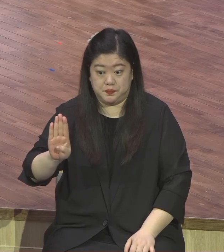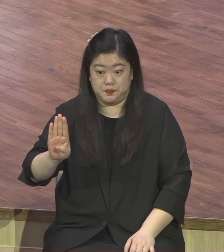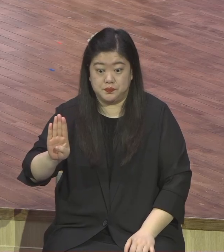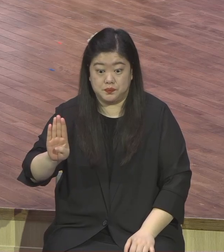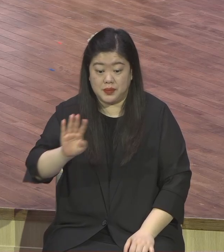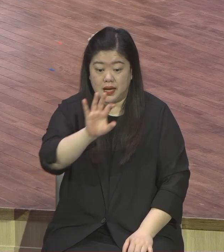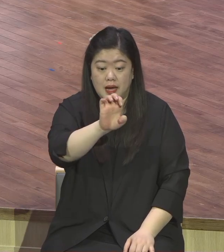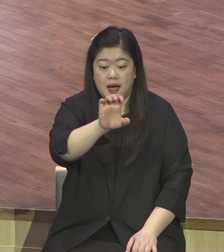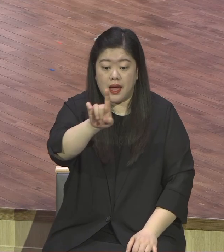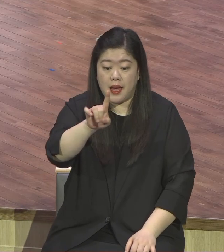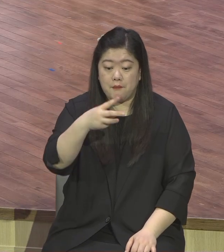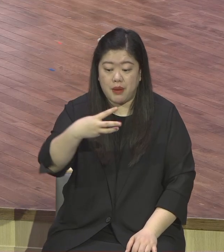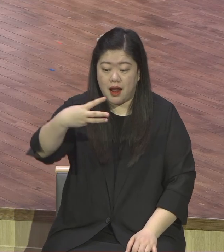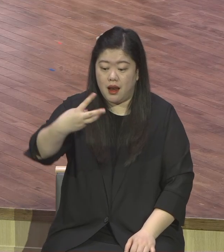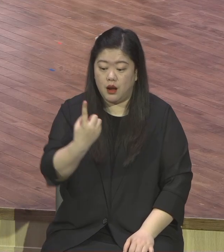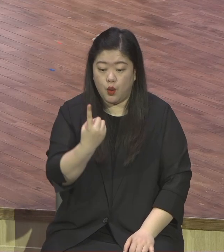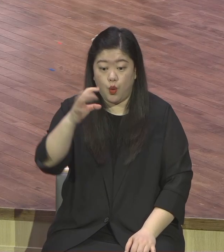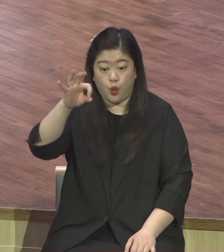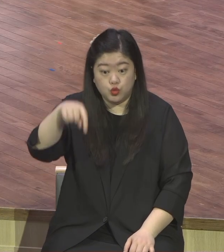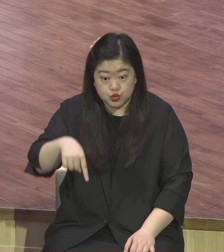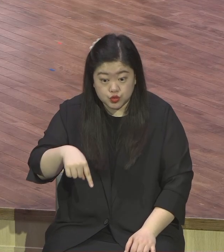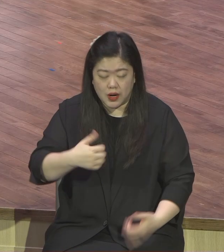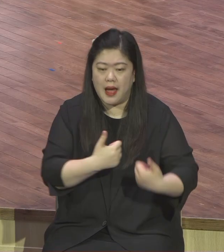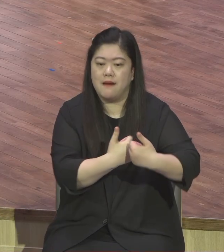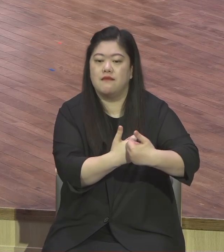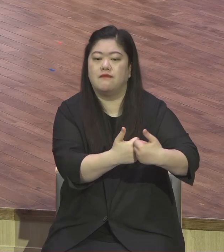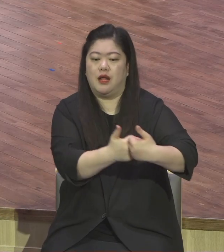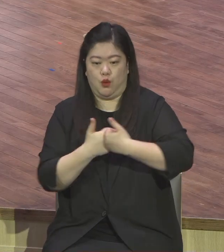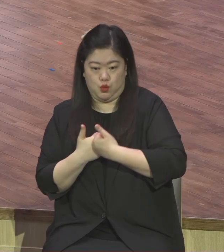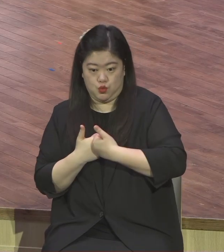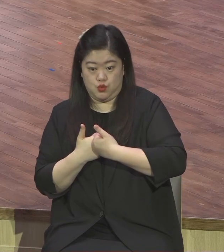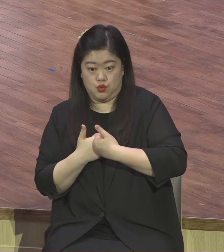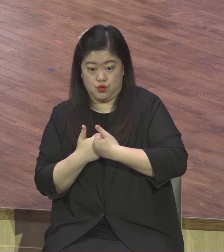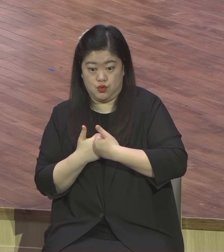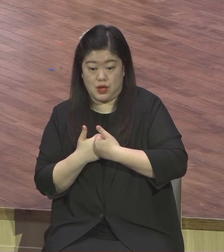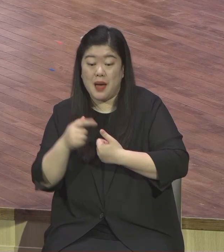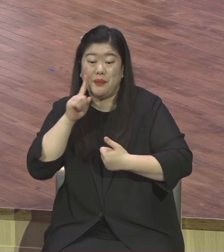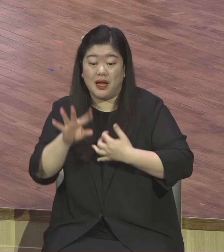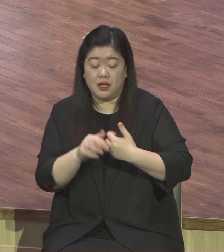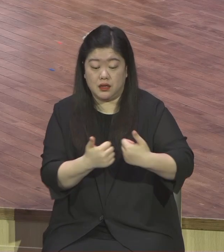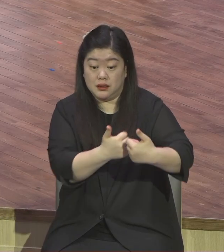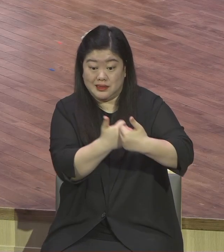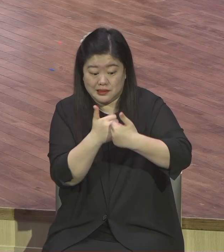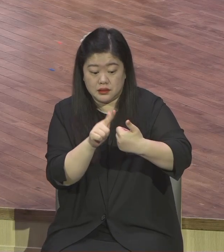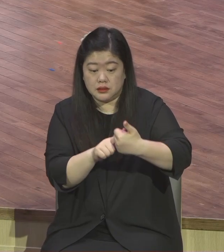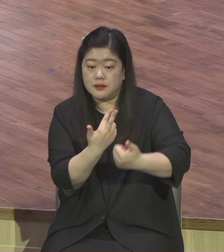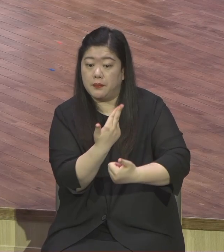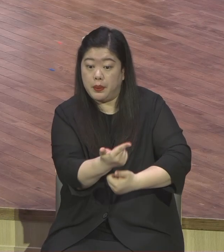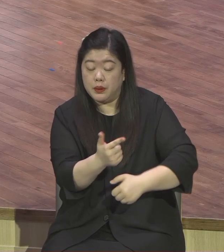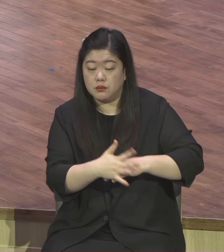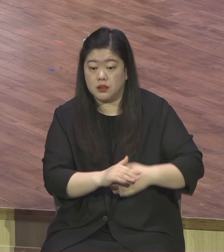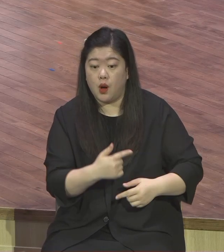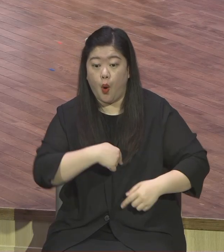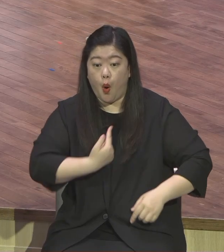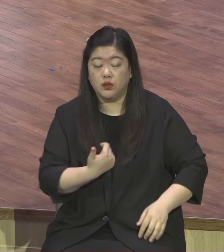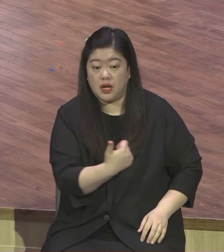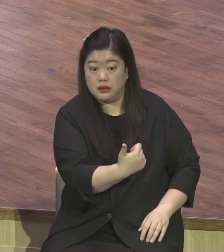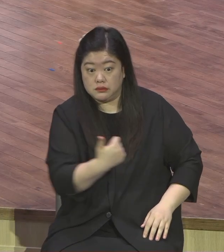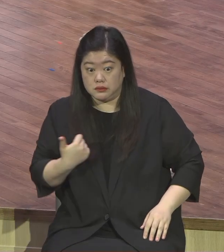따르는 따르는 자가 없는 리더는 의미가 없다 팔로우라는 책을 썼어요 따르는 자가 없는